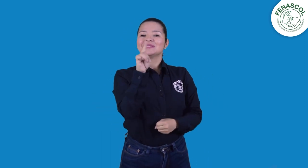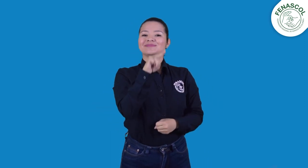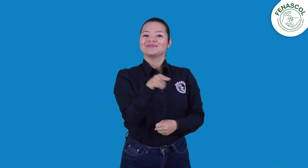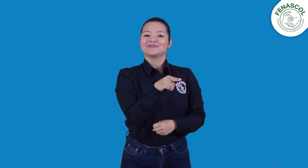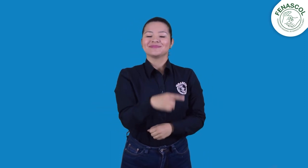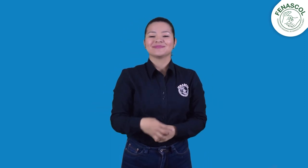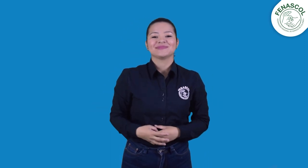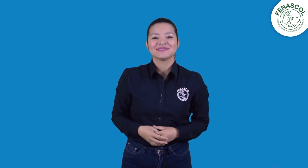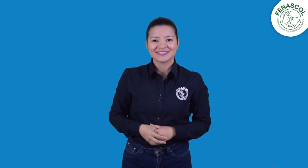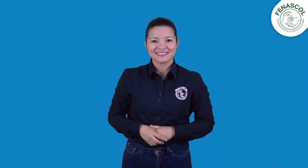FMS.